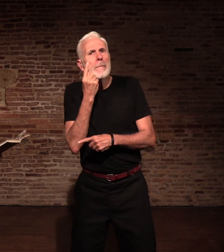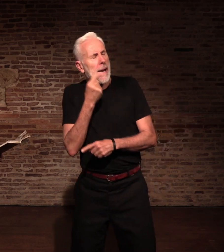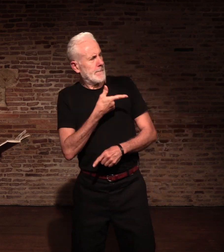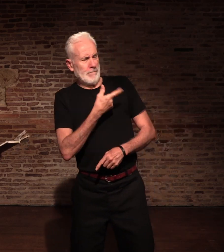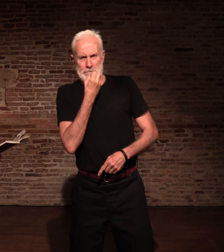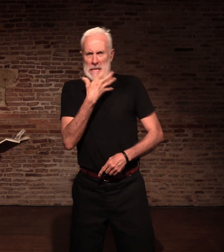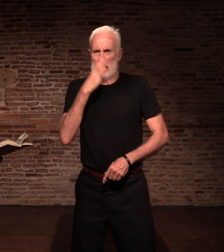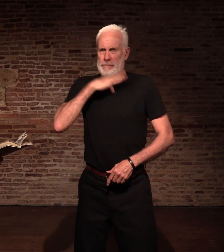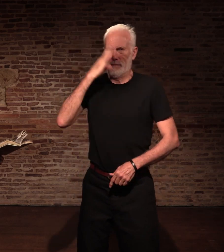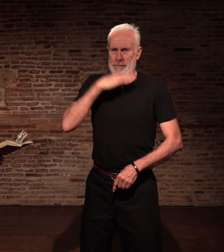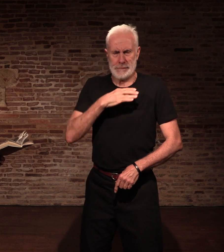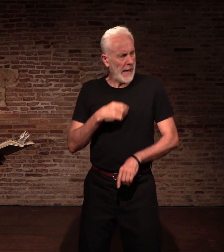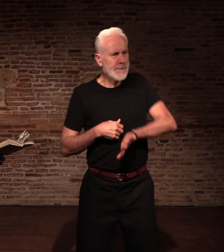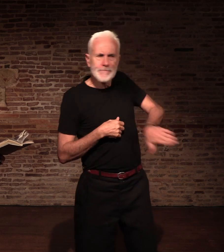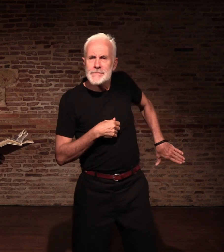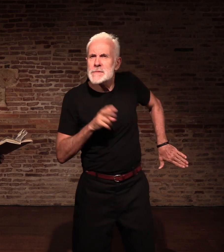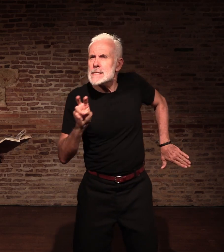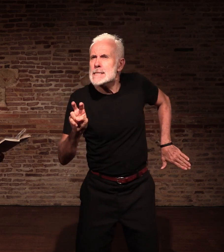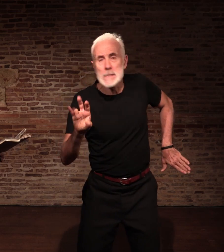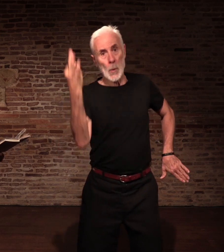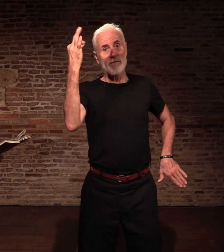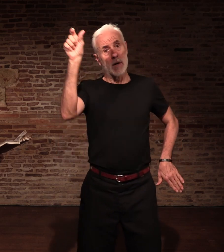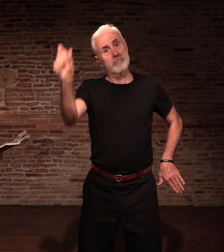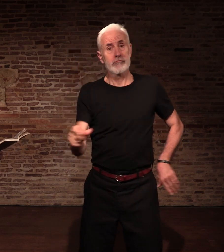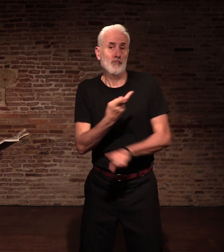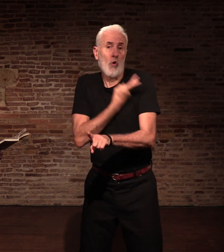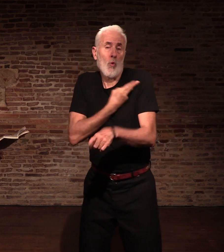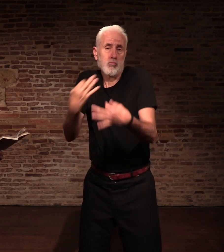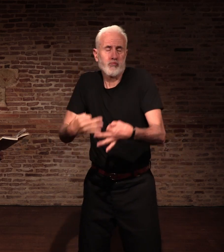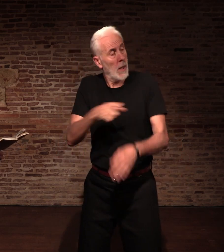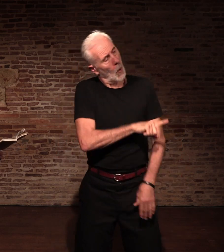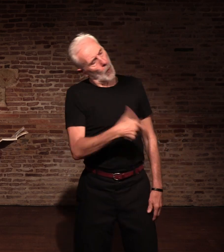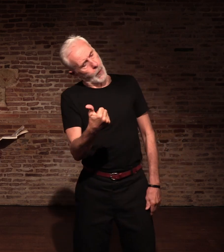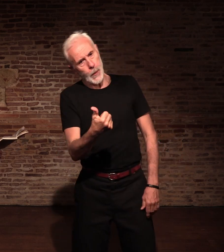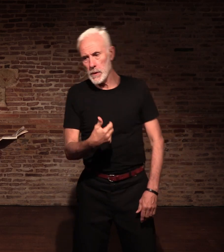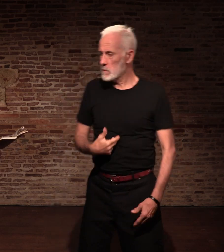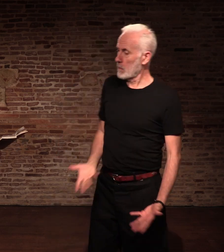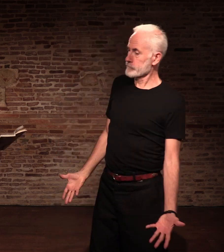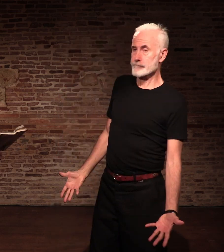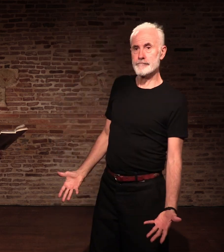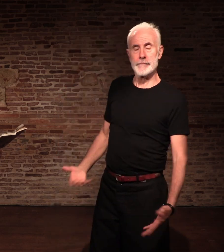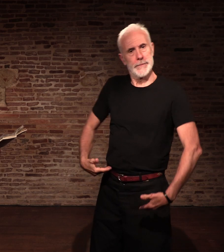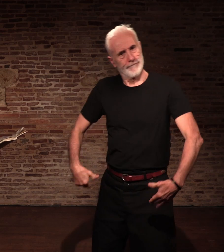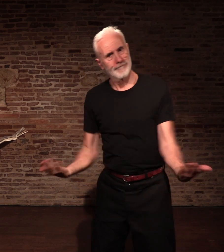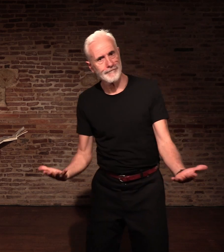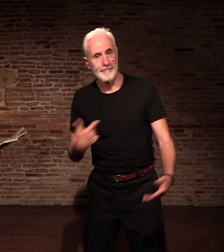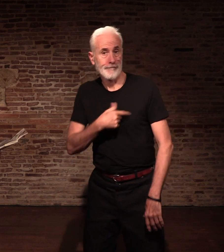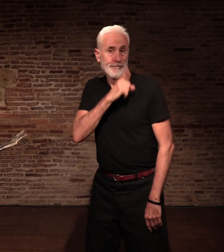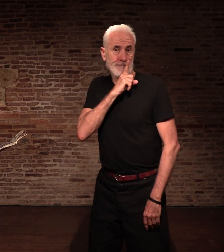Sans me consulter, il m'organisa un rendez-vous avec un généraliste rencontré par hasard. J'y